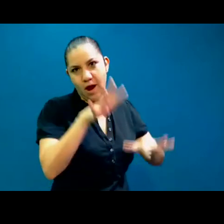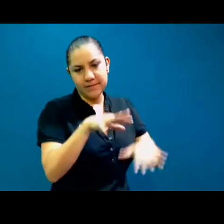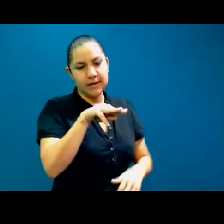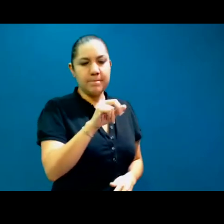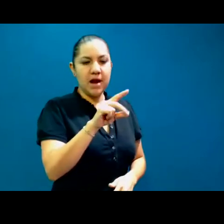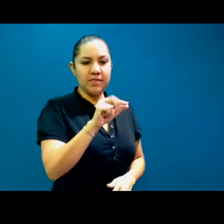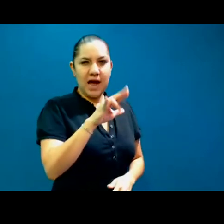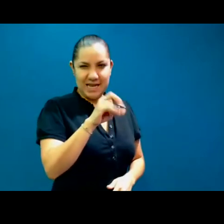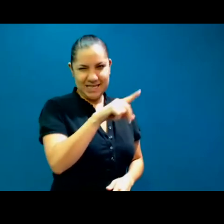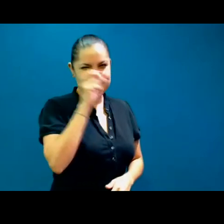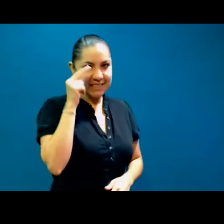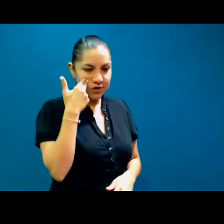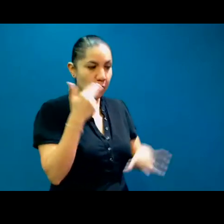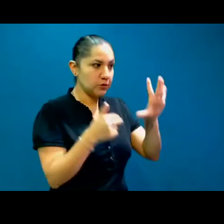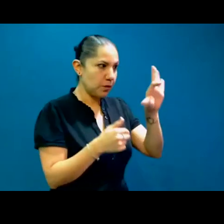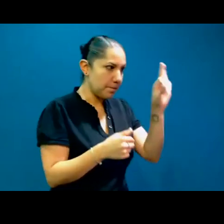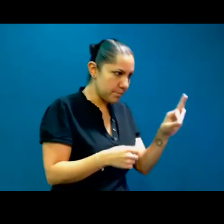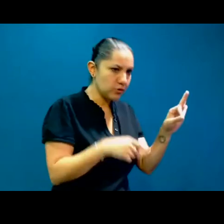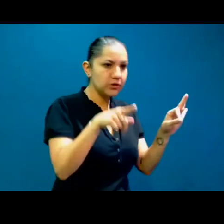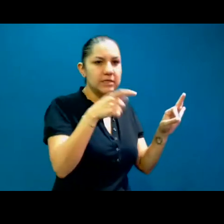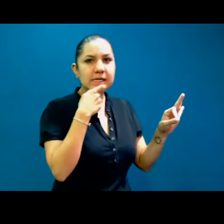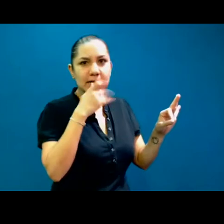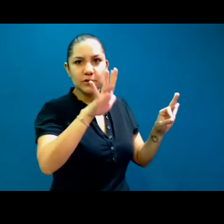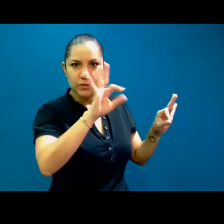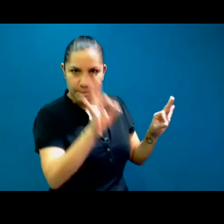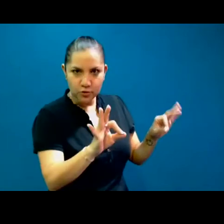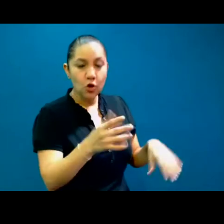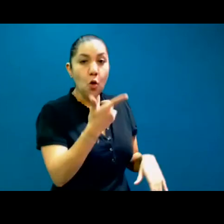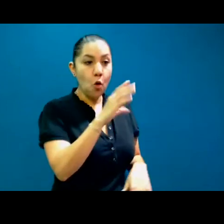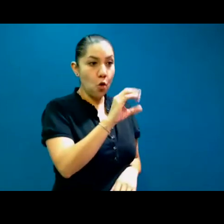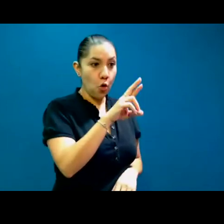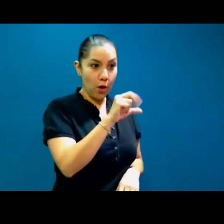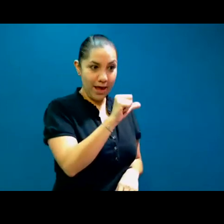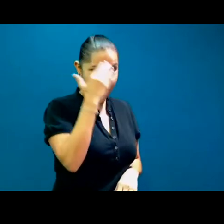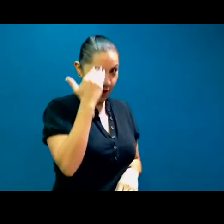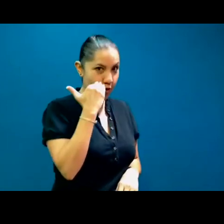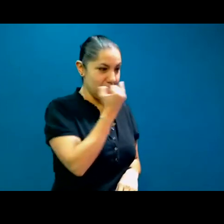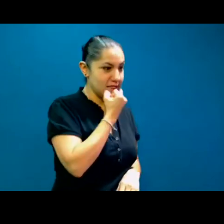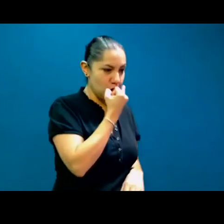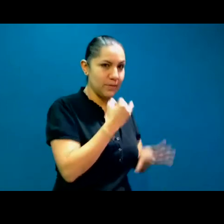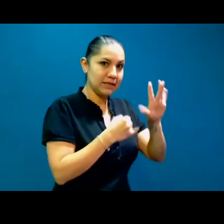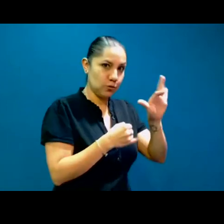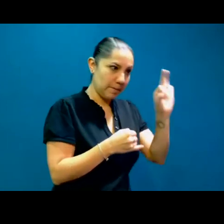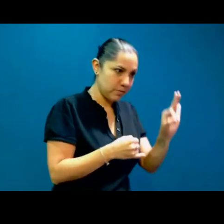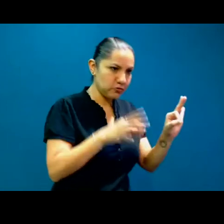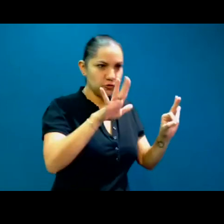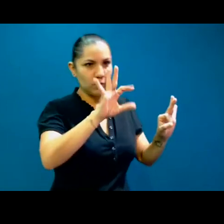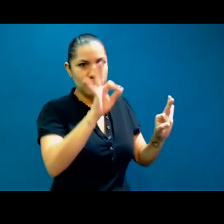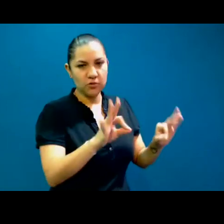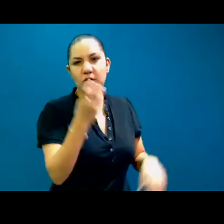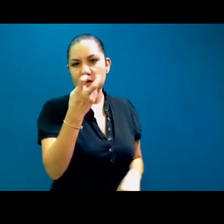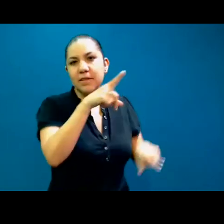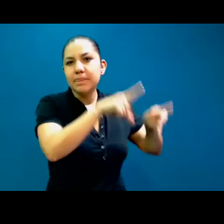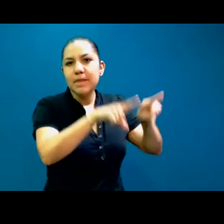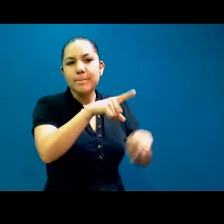o puede ser un 90% en coreano, un 10% en inglés, según el grado educativo que se tenga y según el modelo que la escuela quiera adoptar. En esos